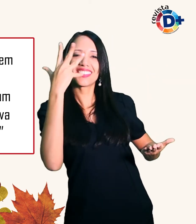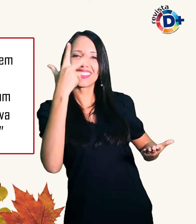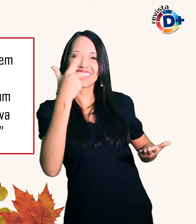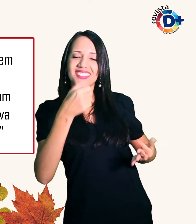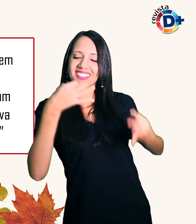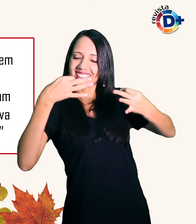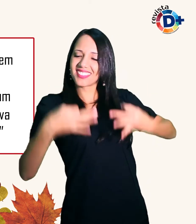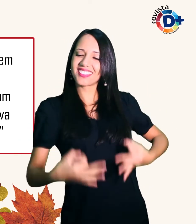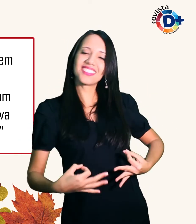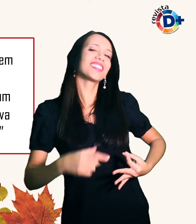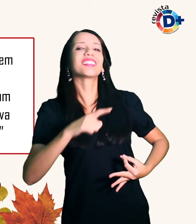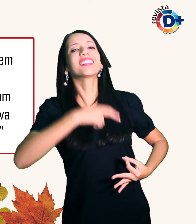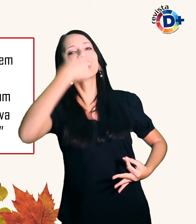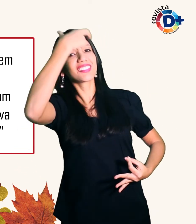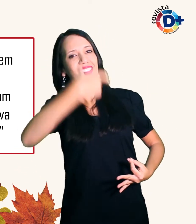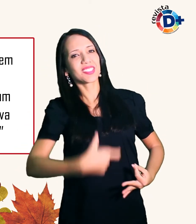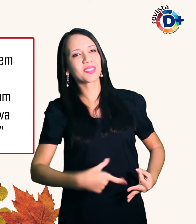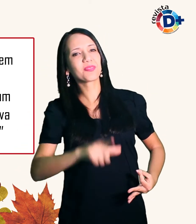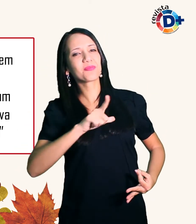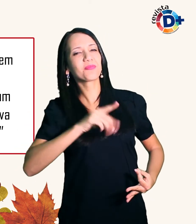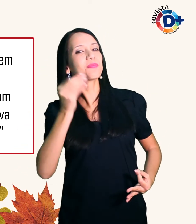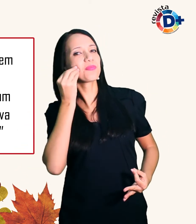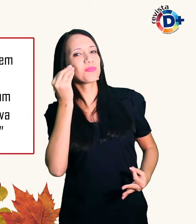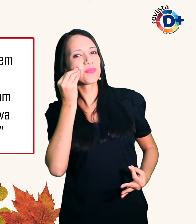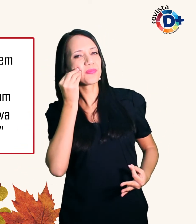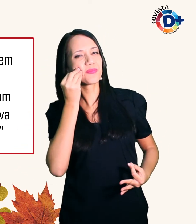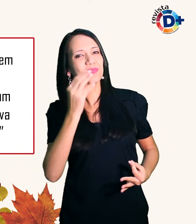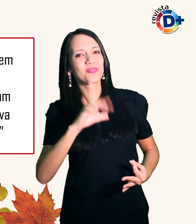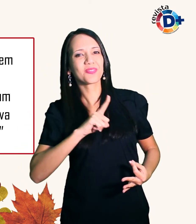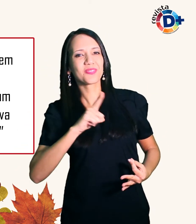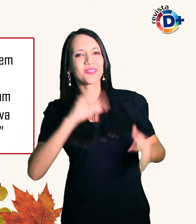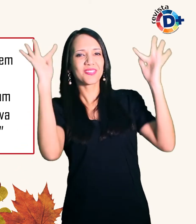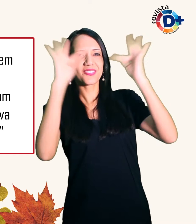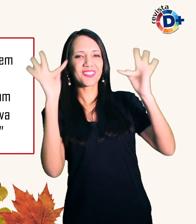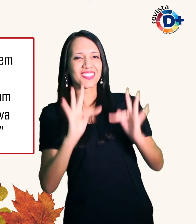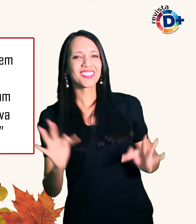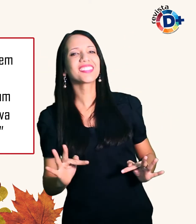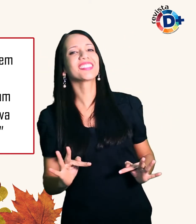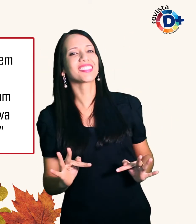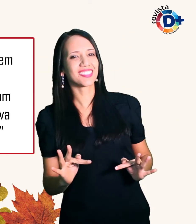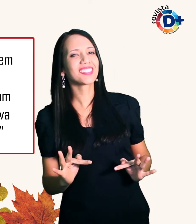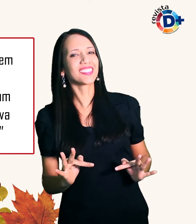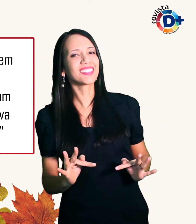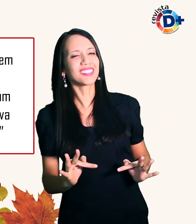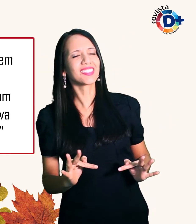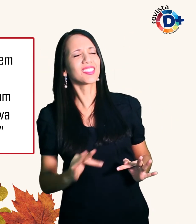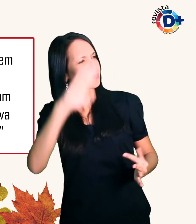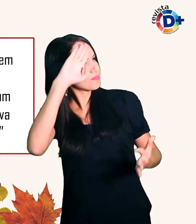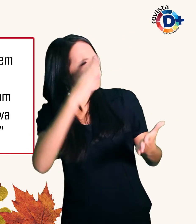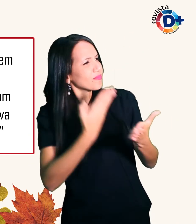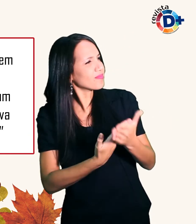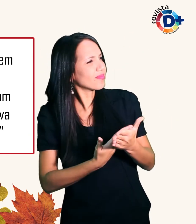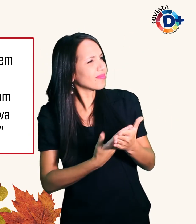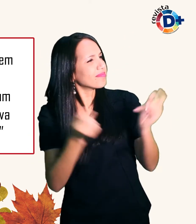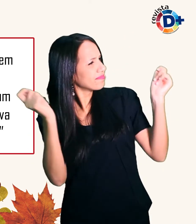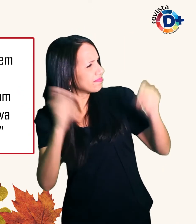Deu-me uma nova oportunidade de ser feliz em um momento que eu não acreditava mais que isso fosse possível E